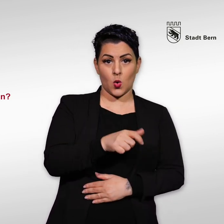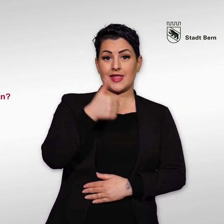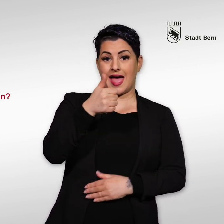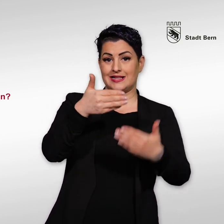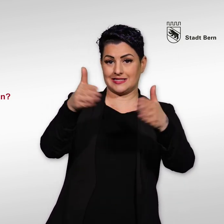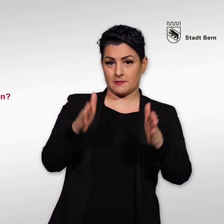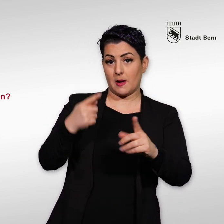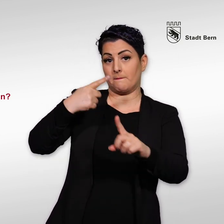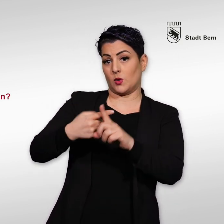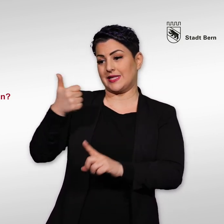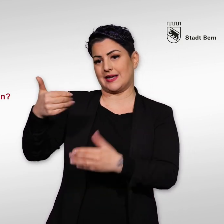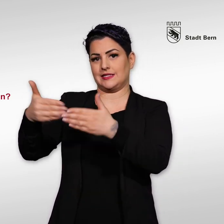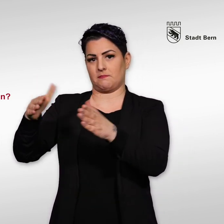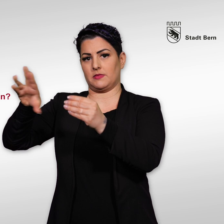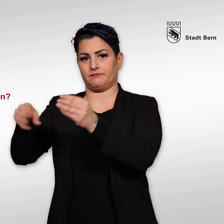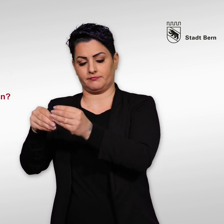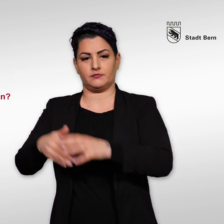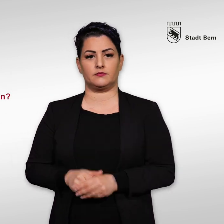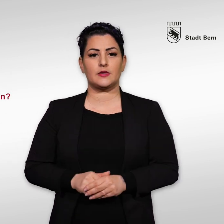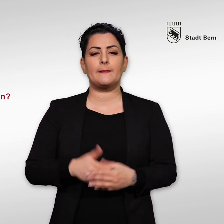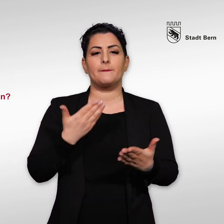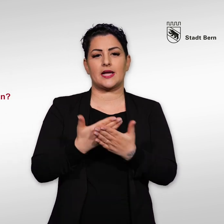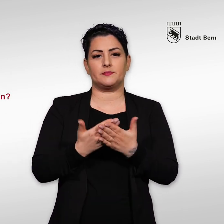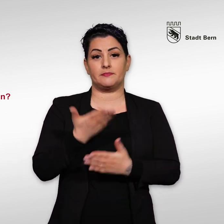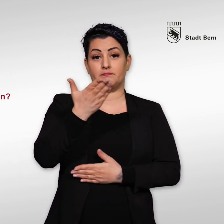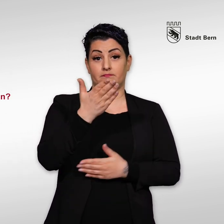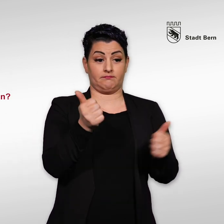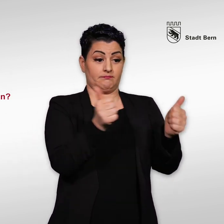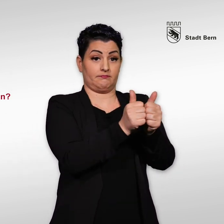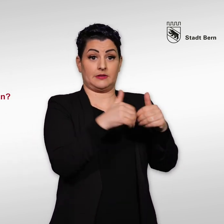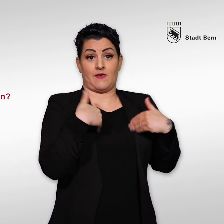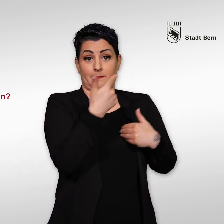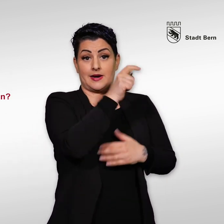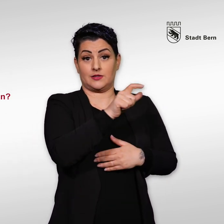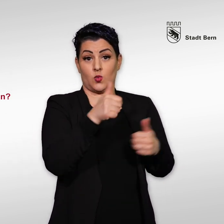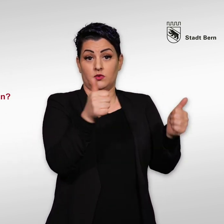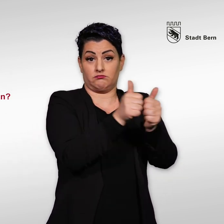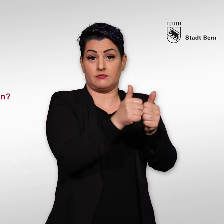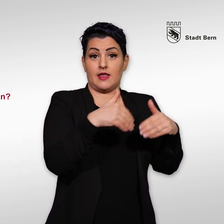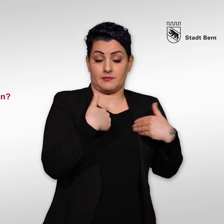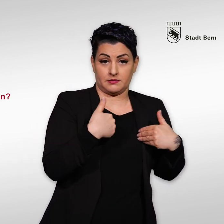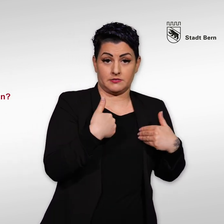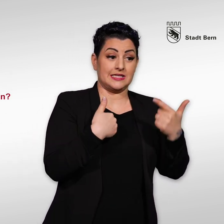Zimmer plus ein Zimmer dazu. Beispiel Sie leben zu zweit. Zwei plus eins gleich drei Zimmer.